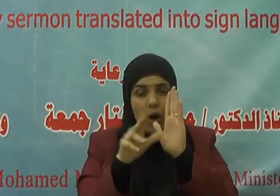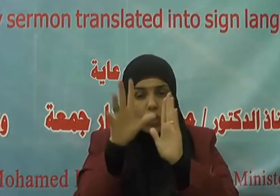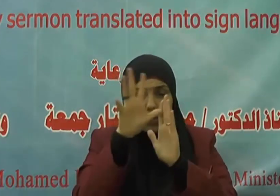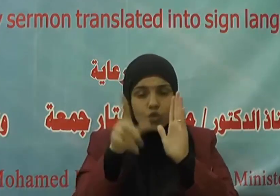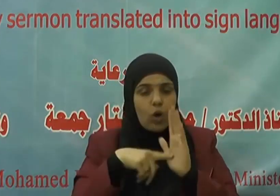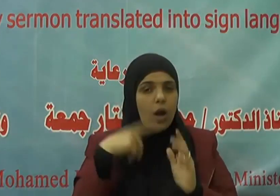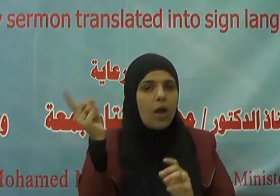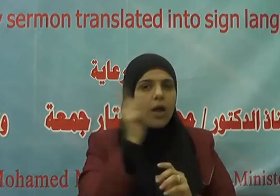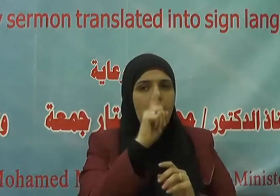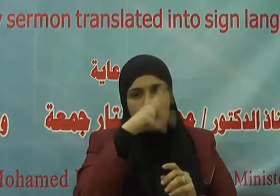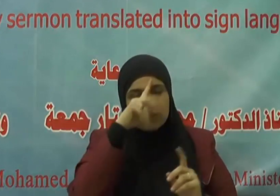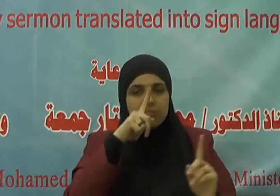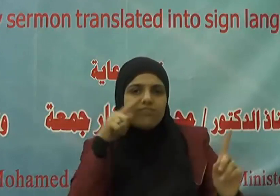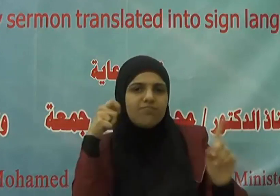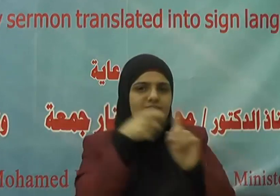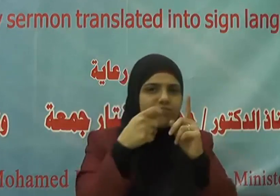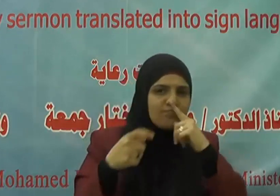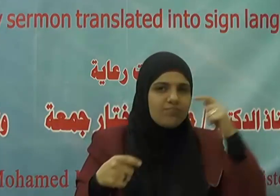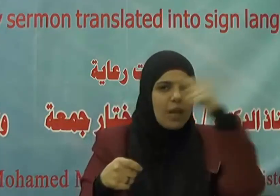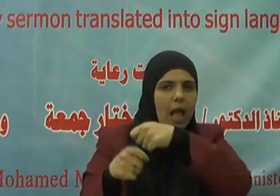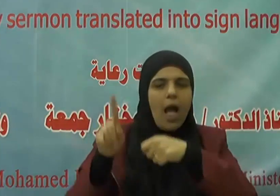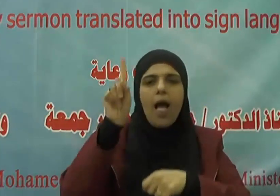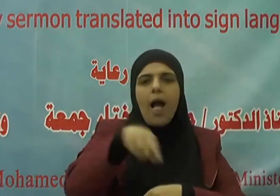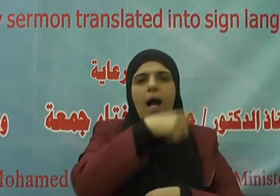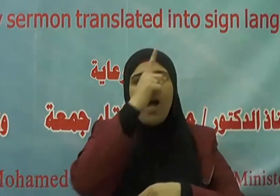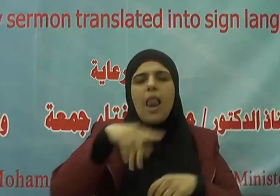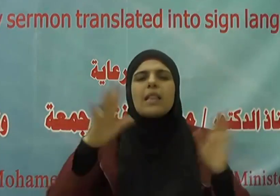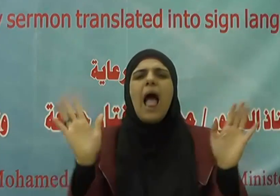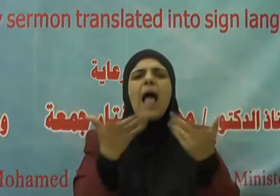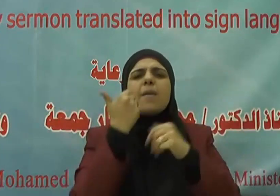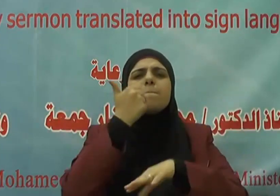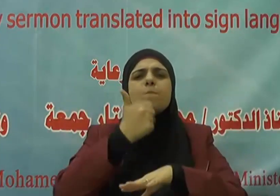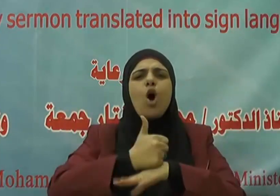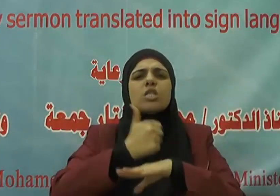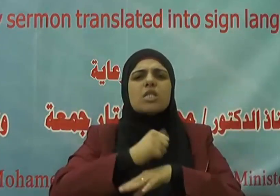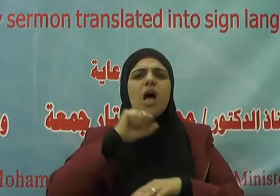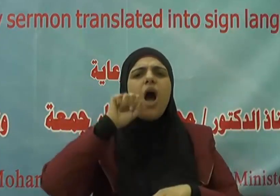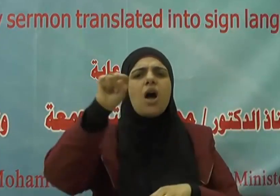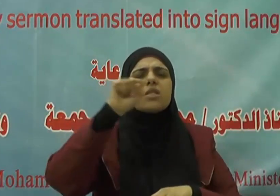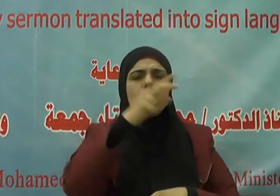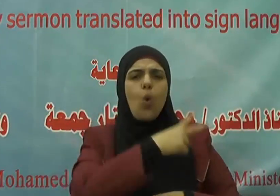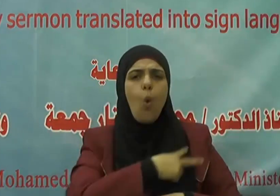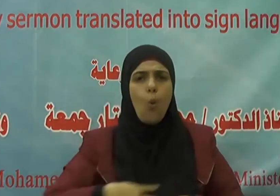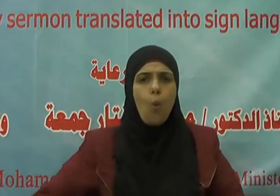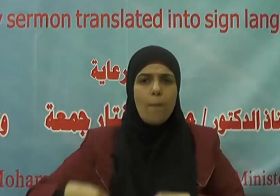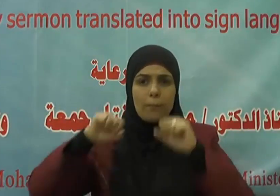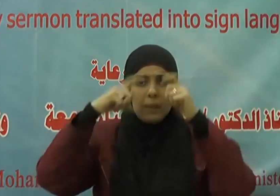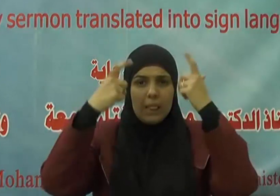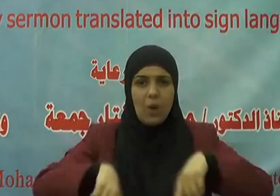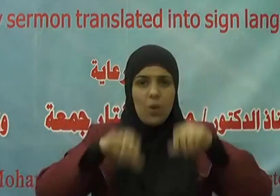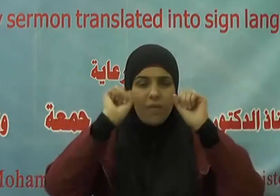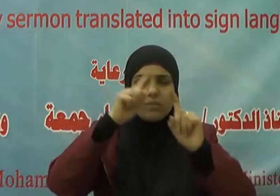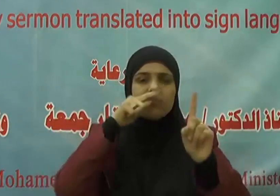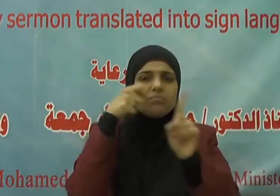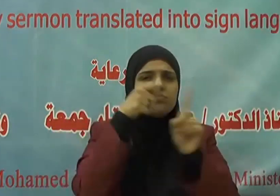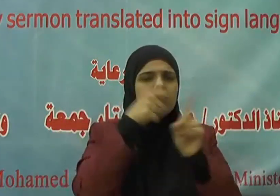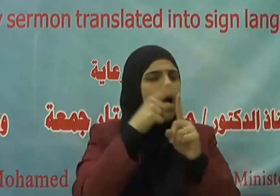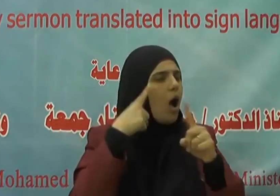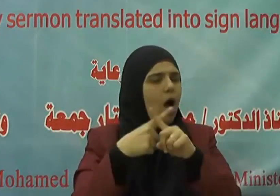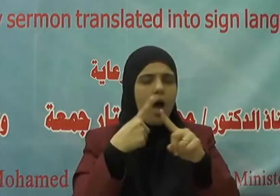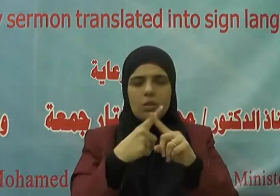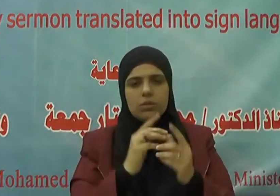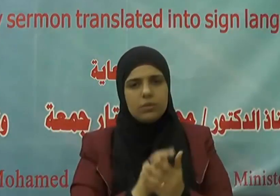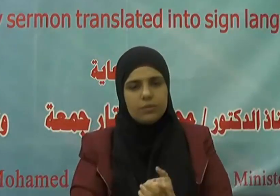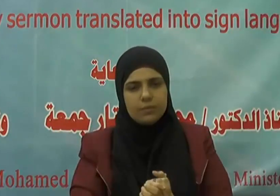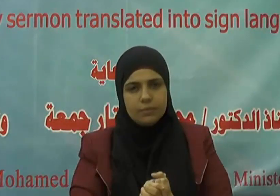الافتئات على أي مؤسسة من مؤسسات الدولة في مجال اختصاصها